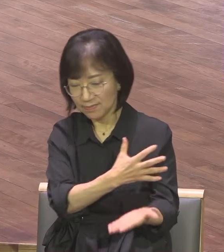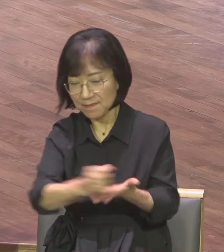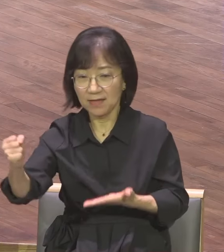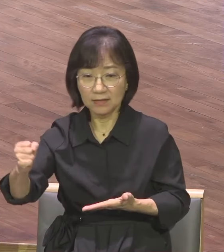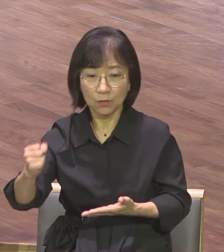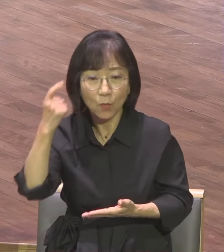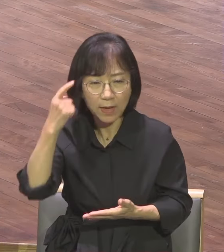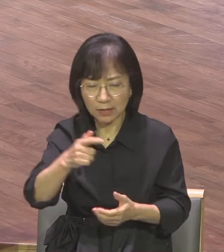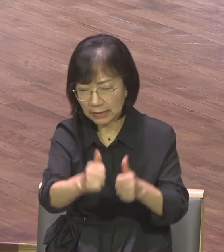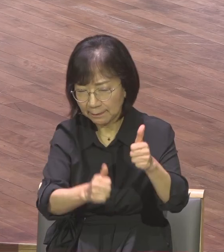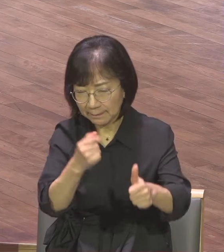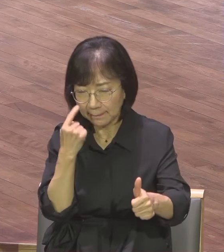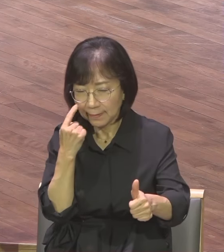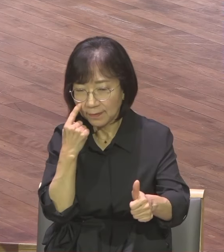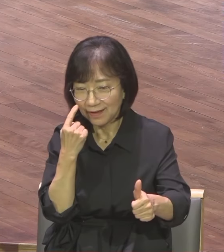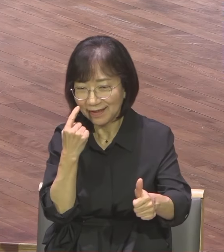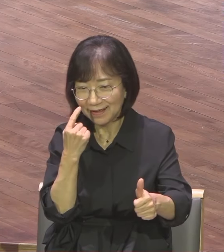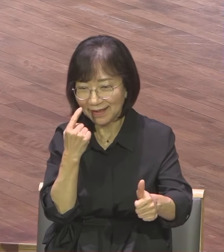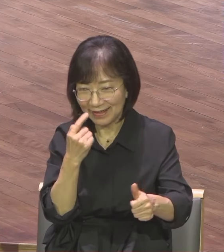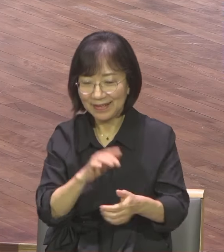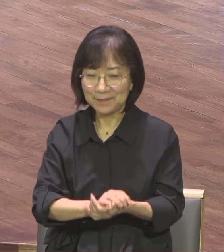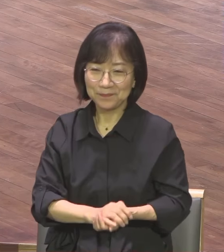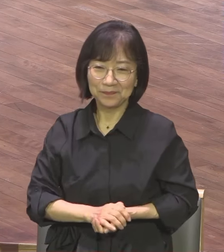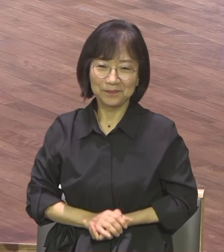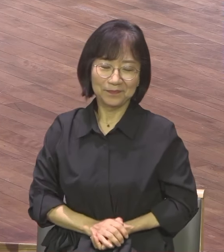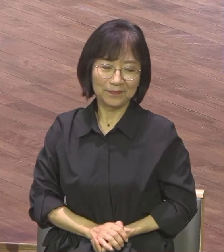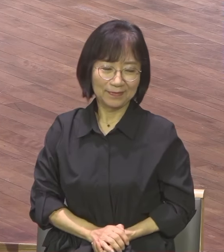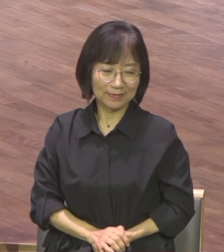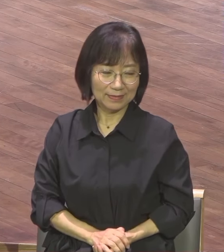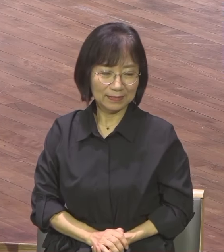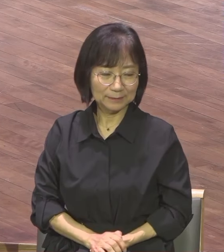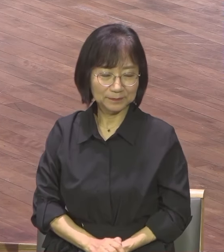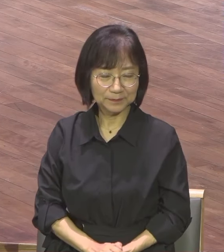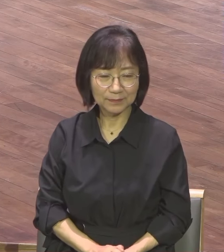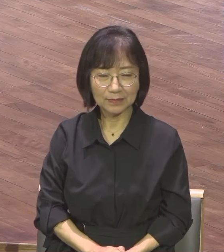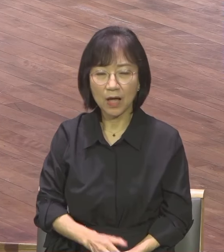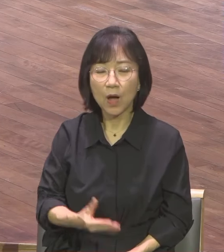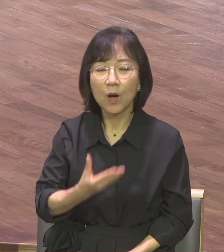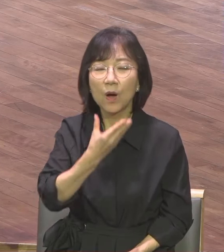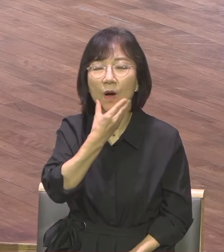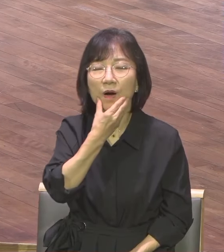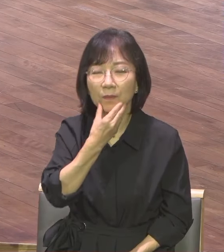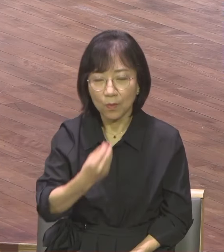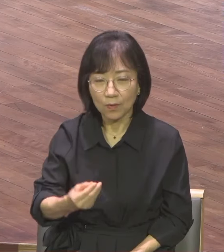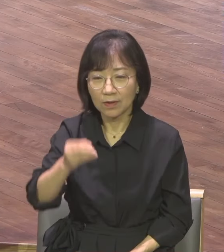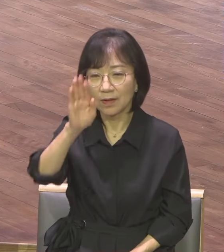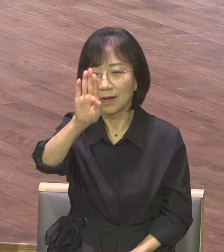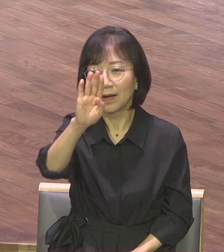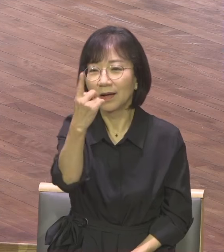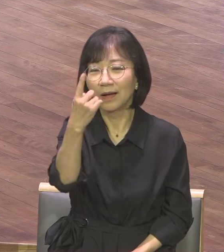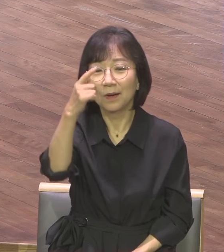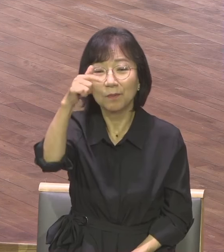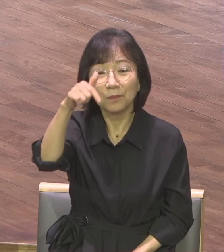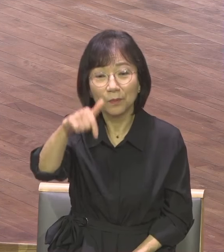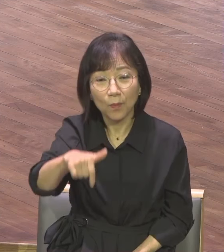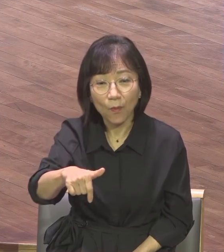마태봉 팔복이 있습니다 또 예배 소설에 있는 복이란 단어가 많습니다 이 복은 물질을 의미하는 복이 아니에요